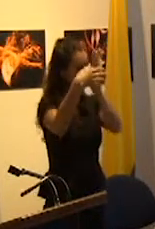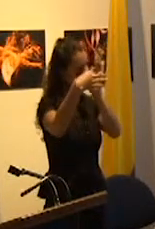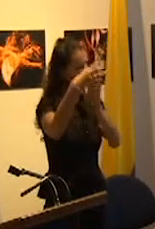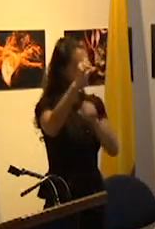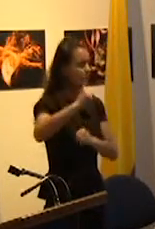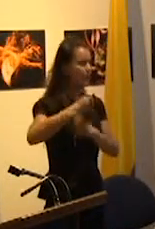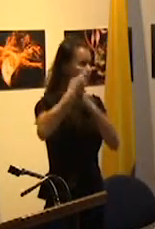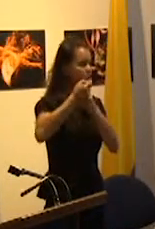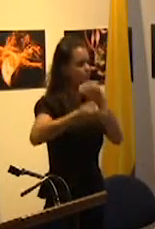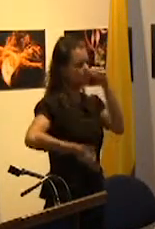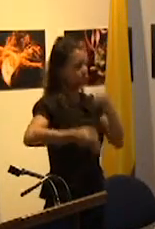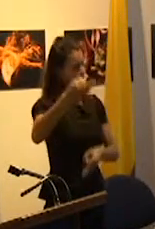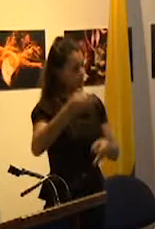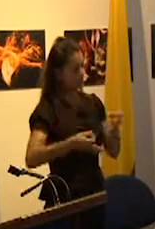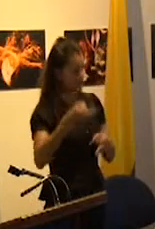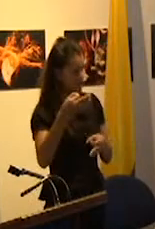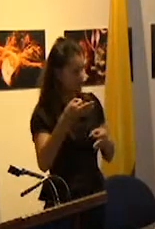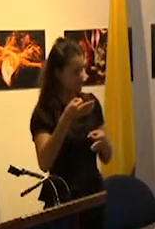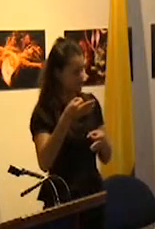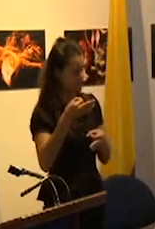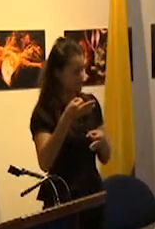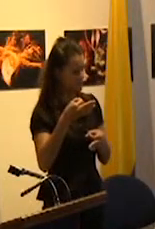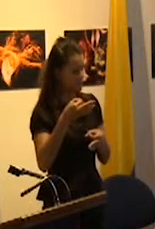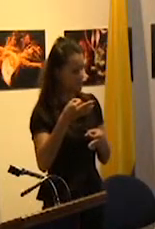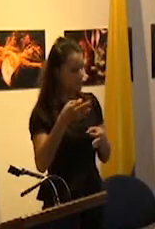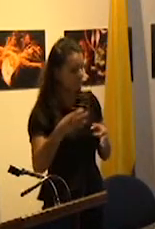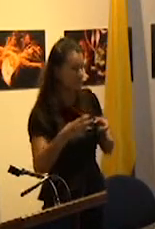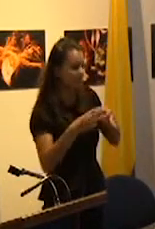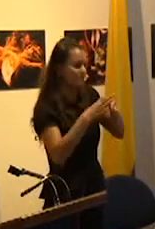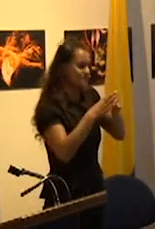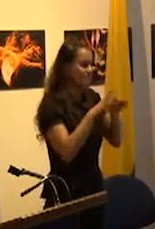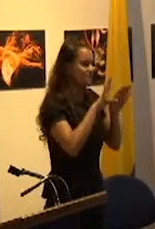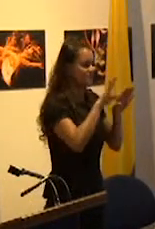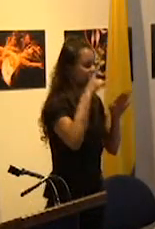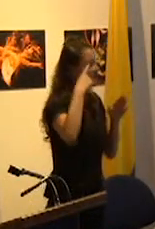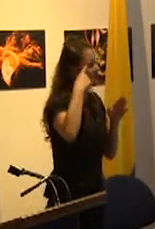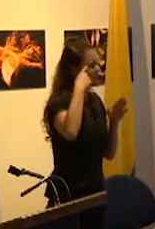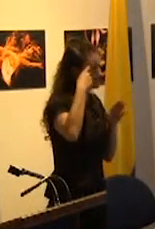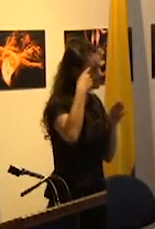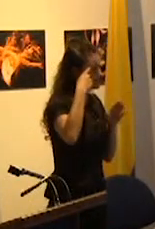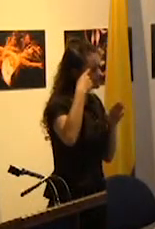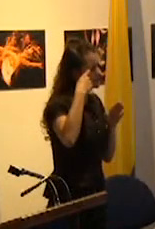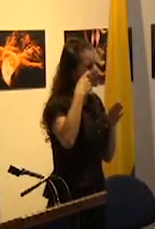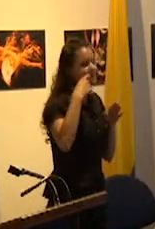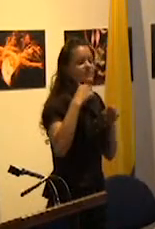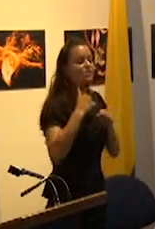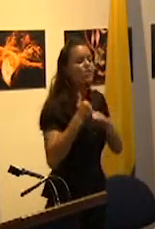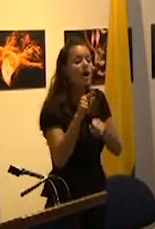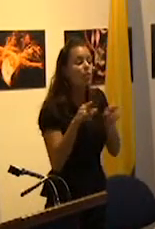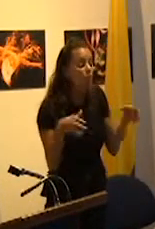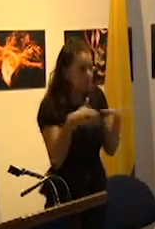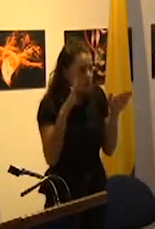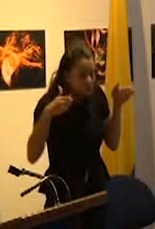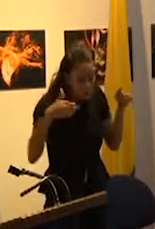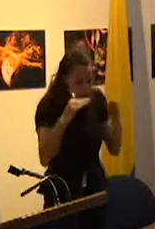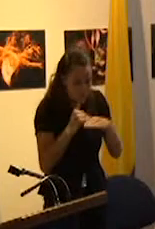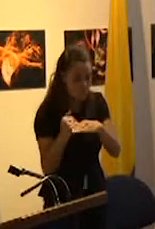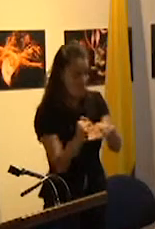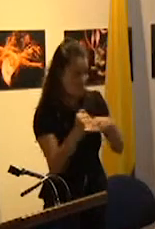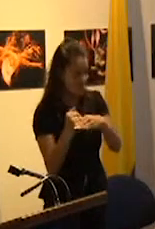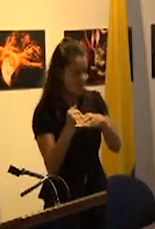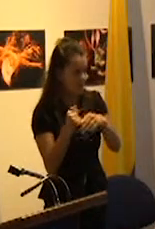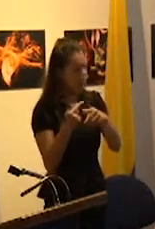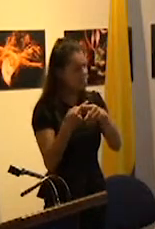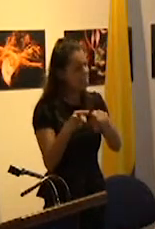de justicia a clases de riesgo homogéneas en el interior de ciertos grupos pero diversas